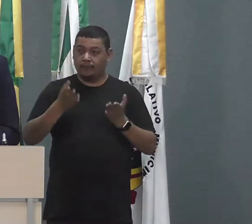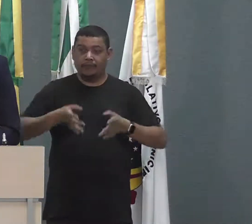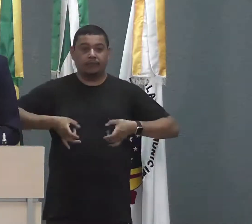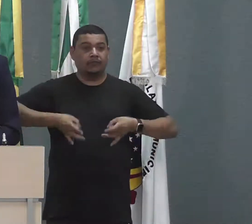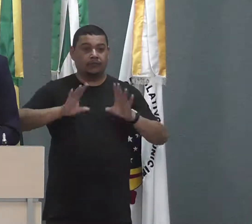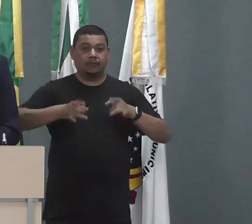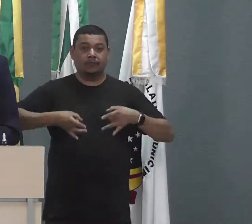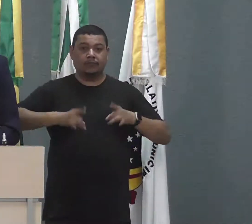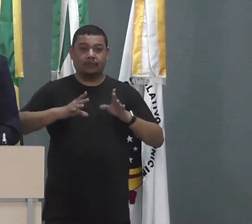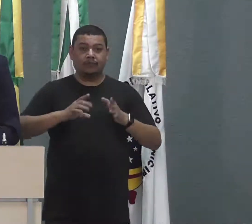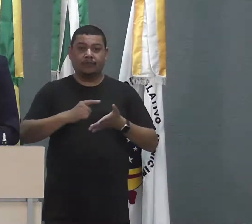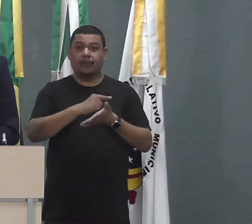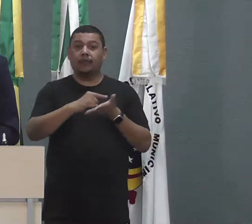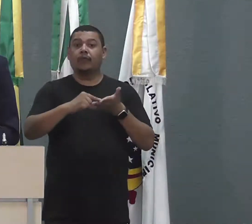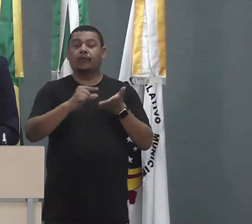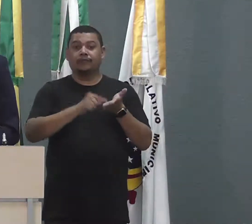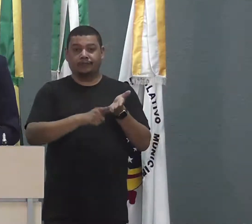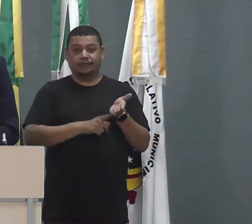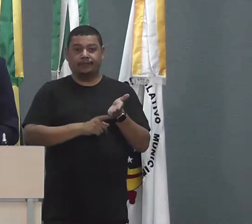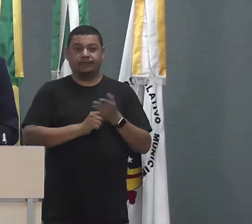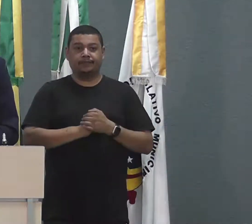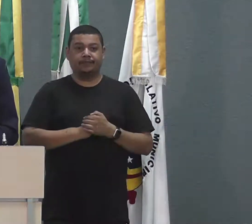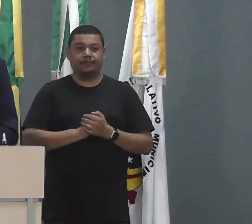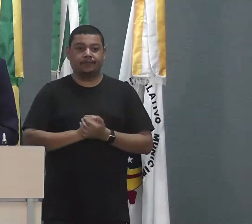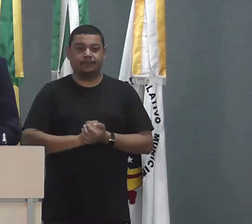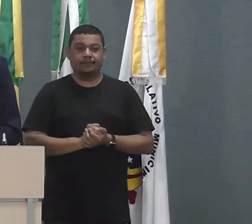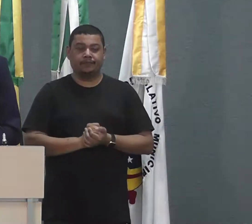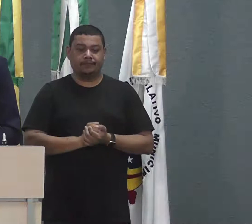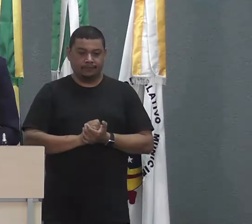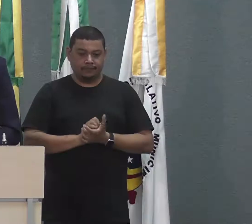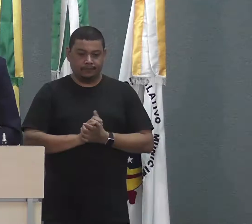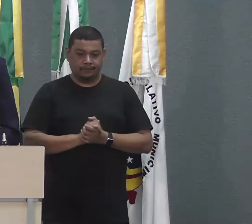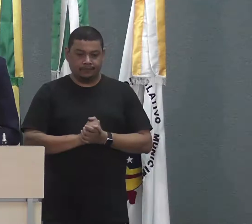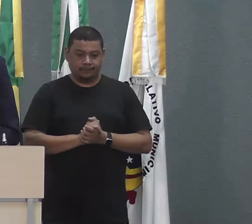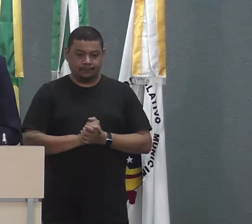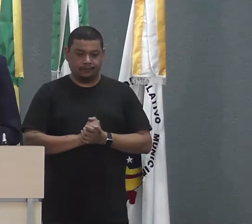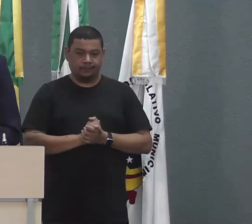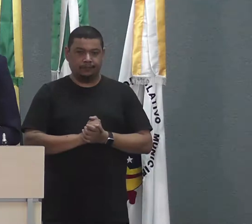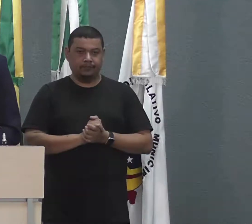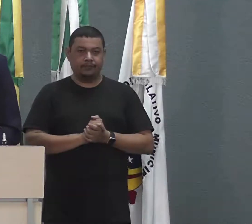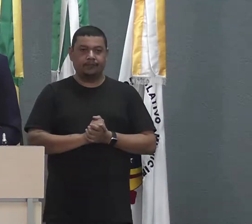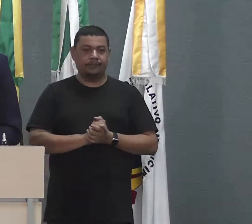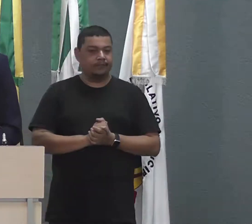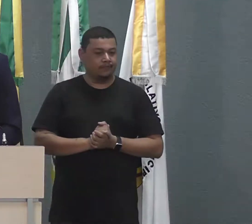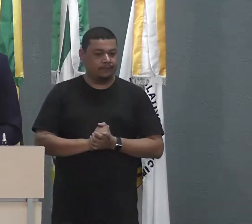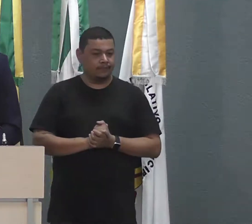de passagem lá, claro que não é tudo que a gente almeja para aquele local,